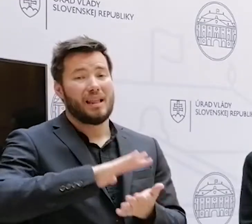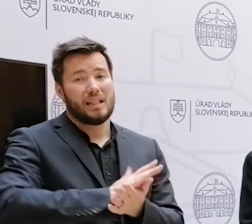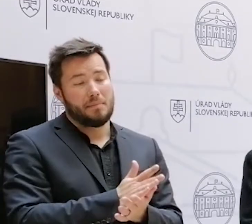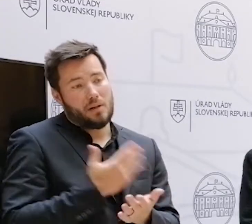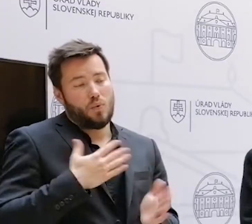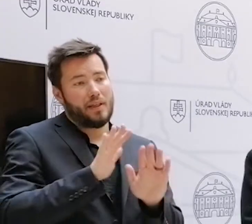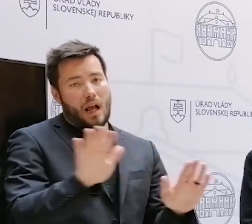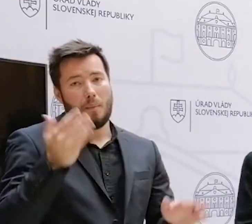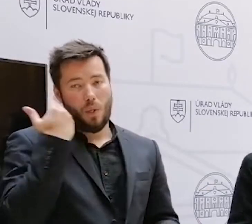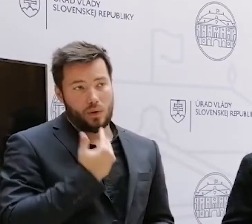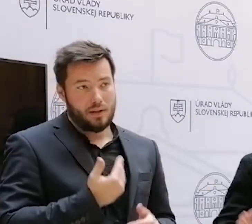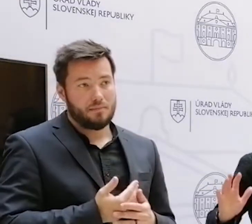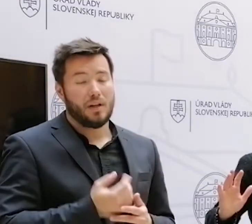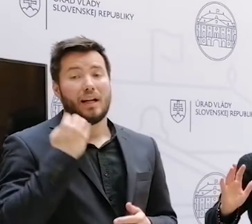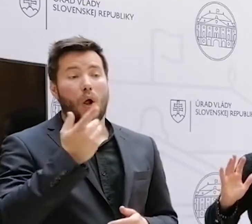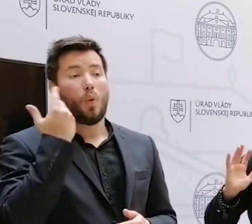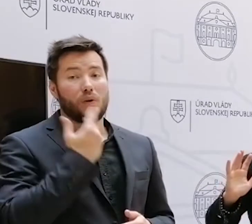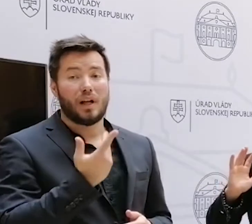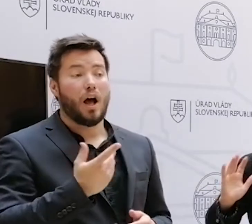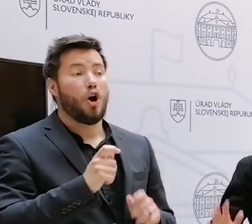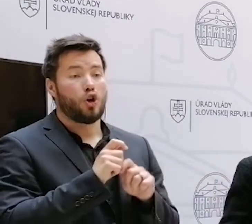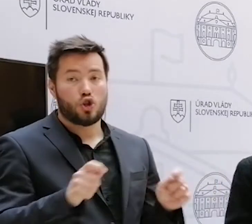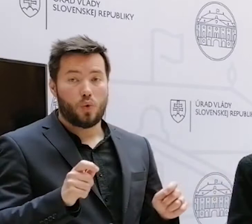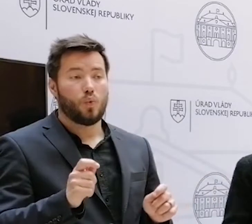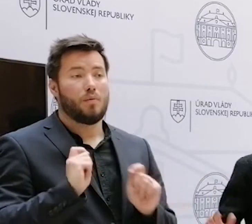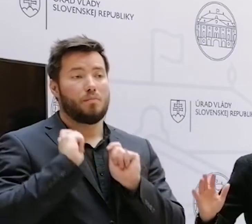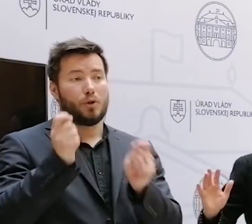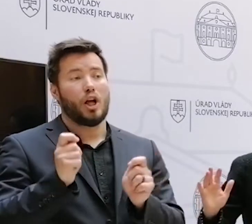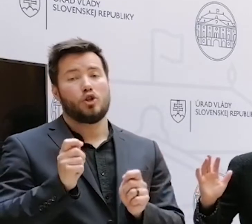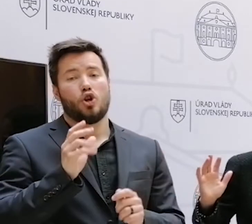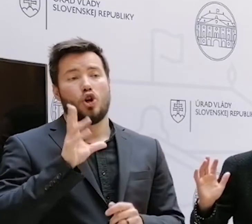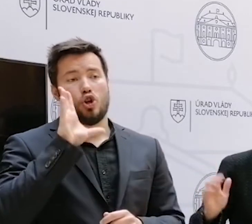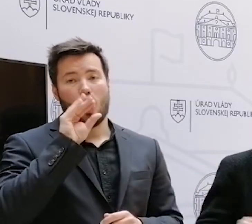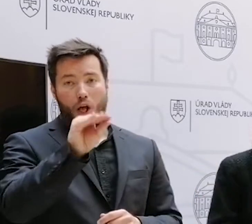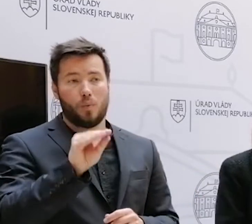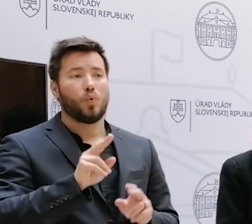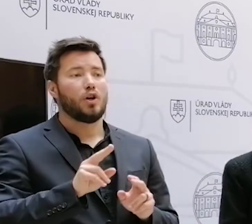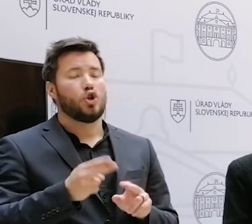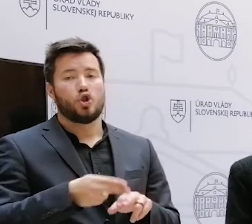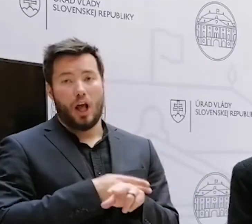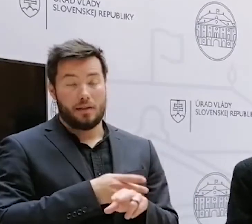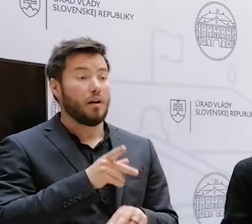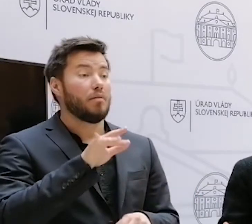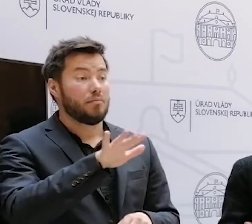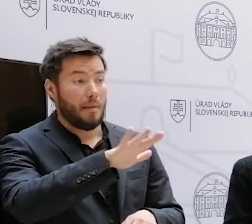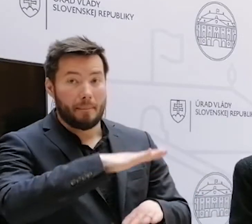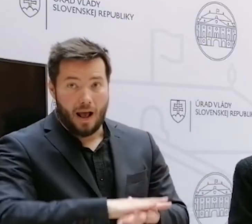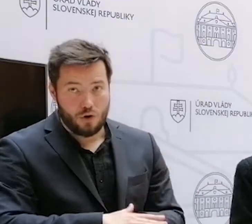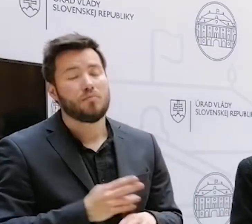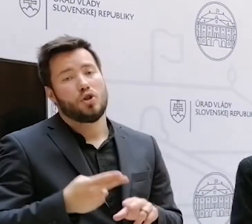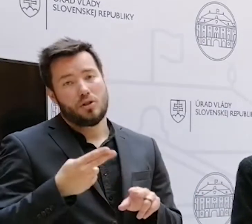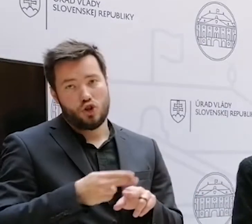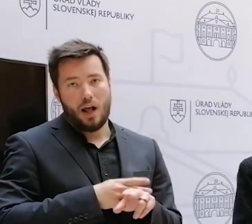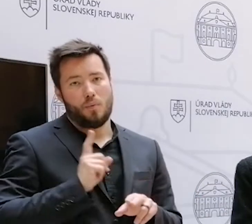na týchto ľuďoch, ak sa rozhodnú v tejto miere sporovať so štátom a preukáže sa, že sú v práve, tak samozrejme štát sa musí k